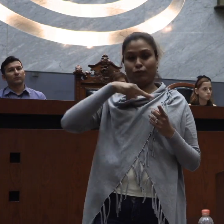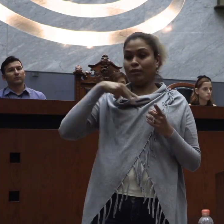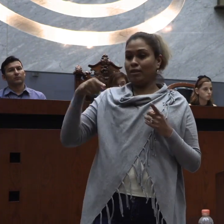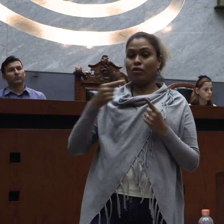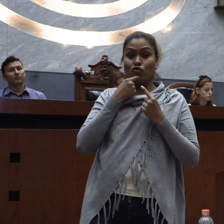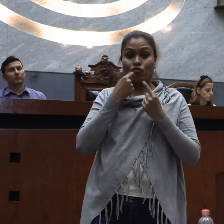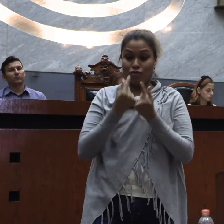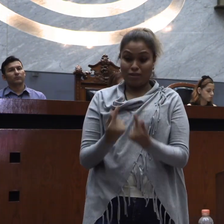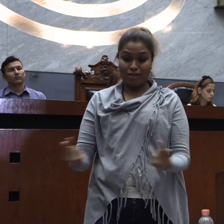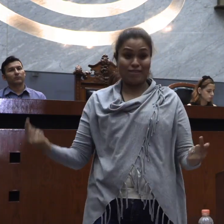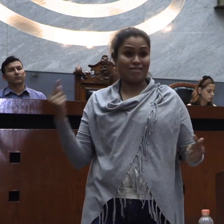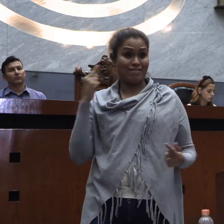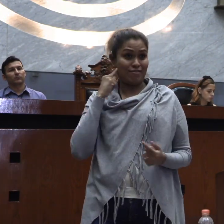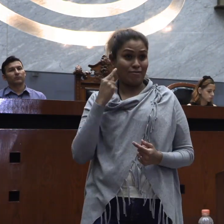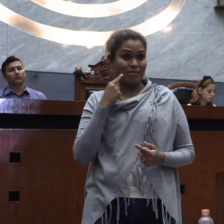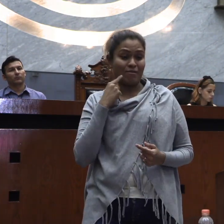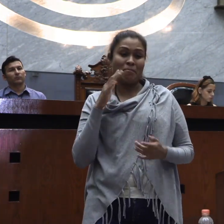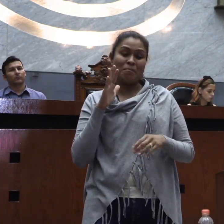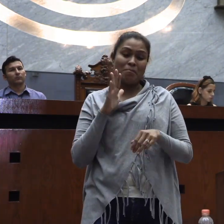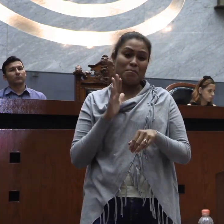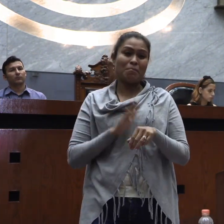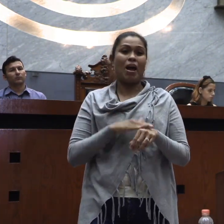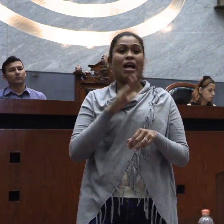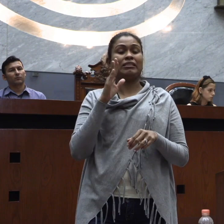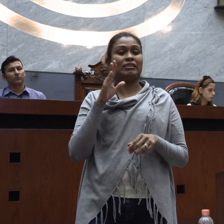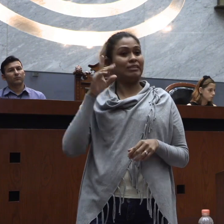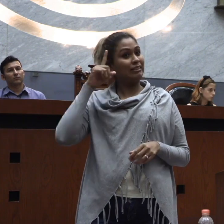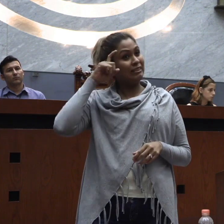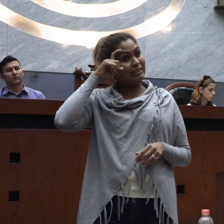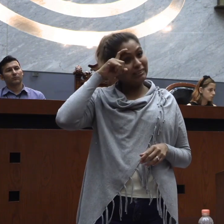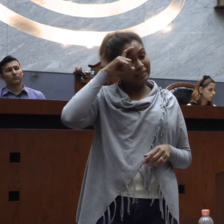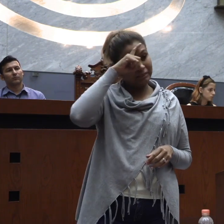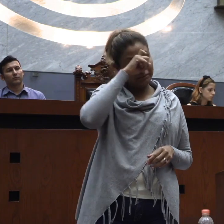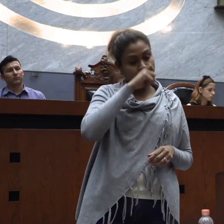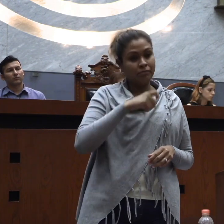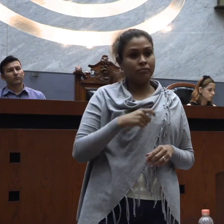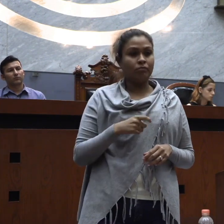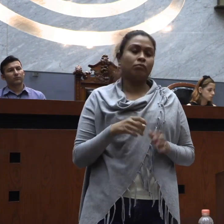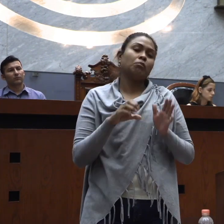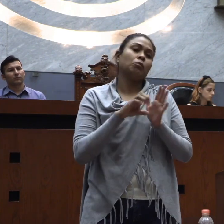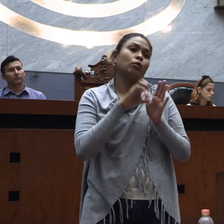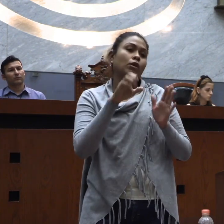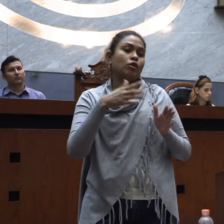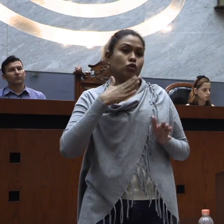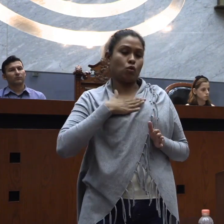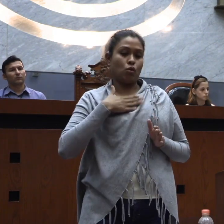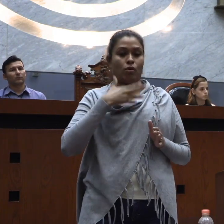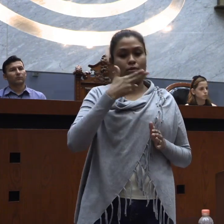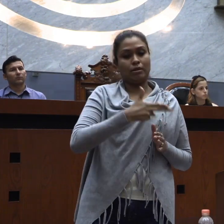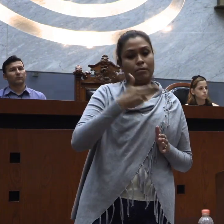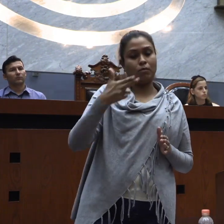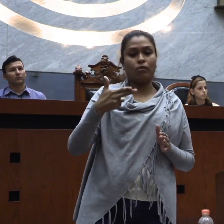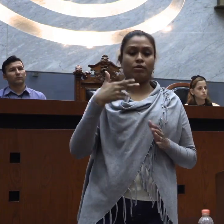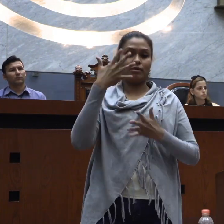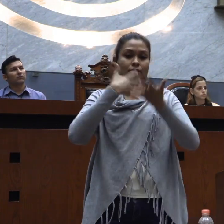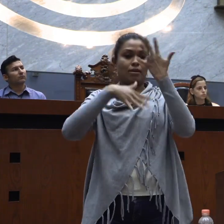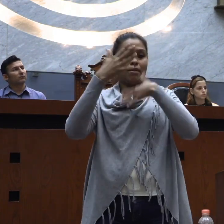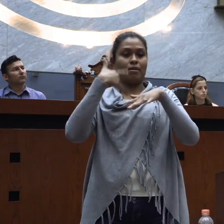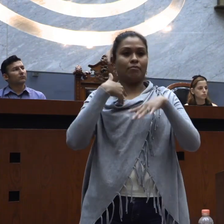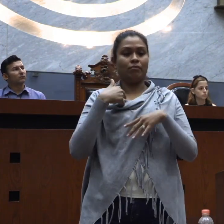y bueno, yo desde niña pues tengo la discapacidad auditiva y para mí ha sido un reto.